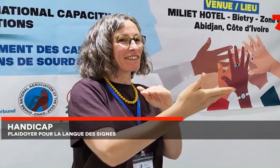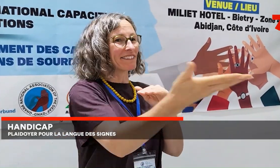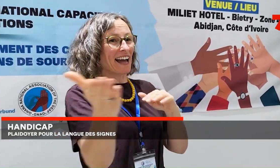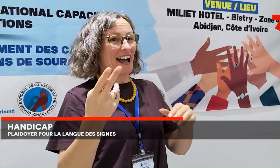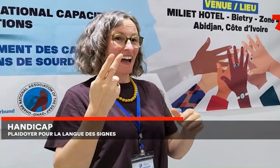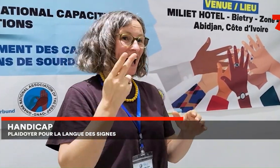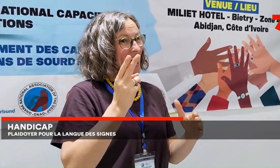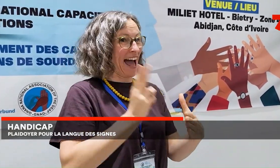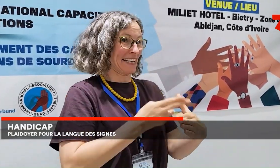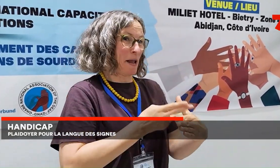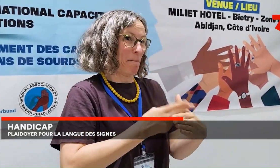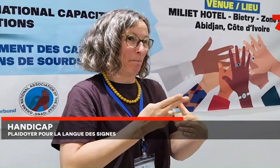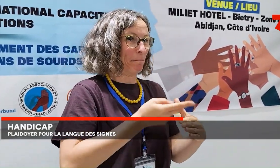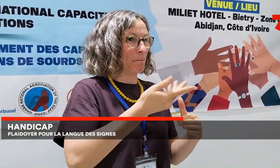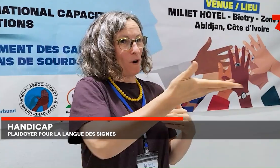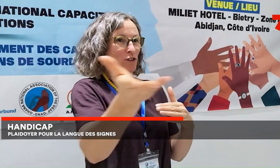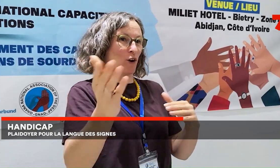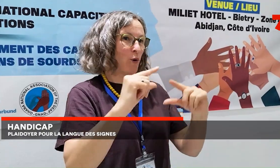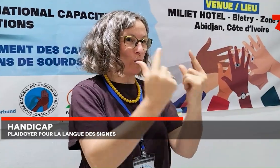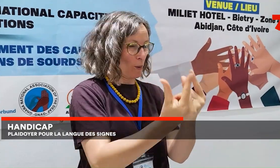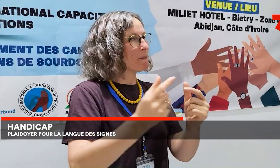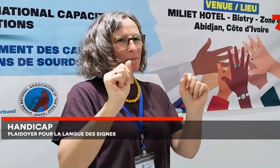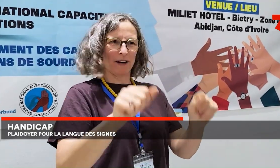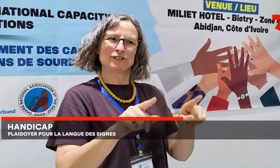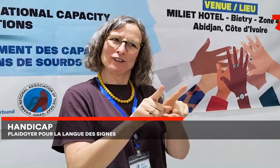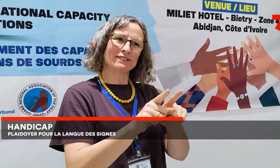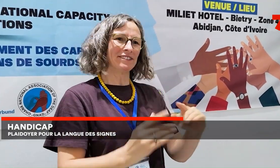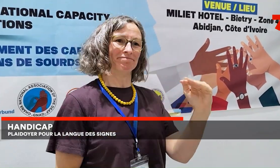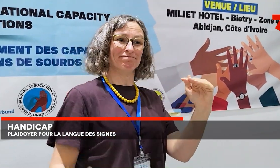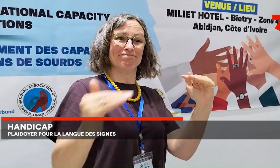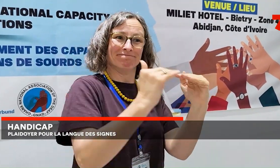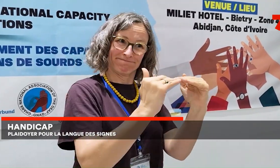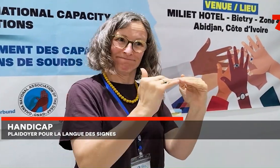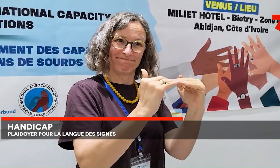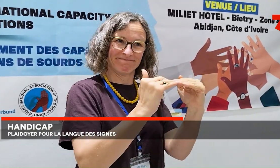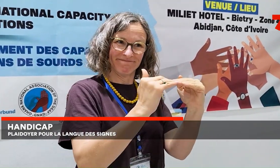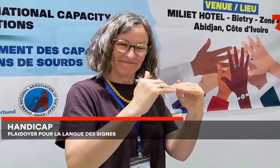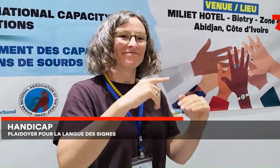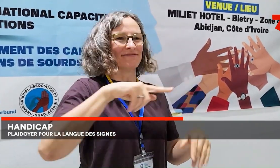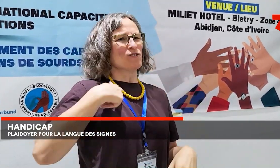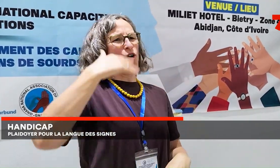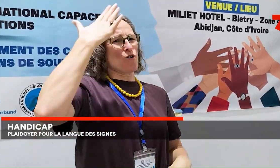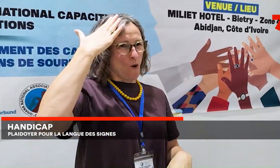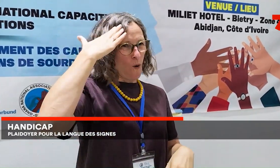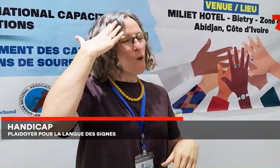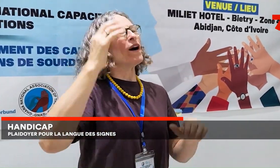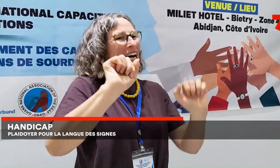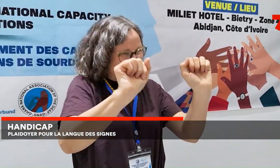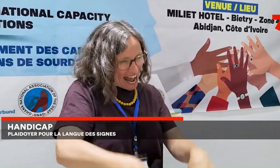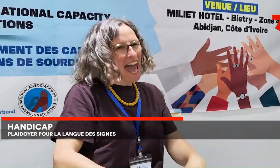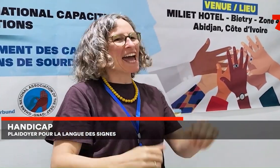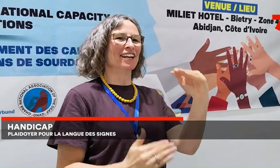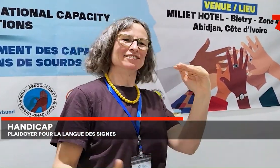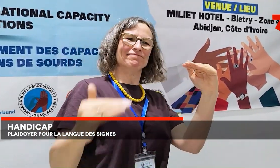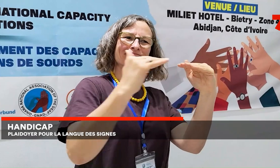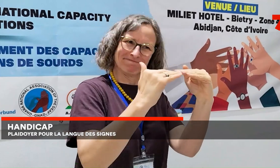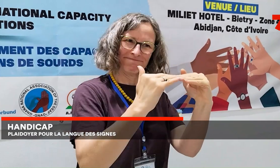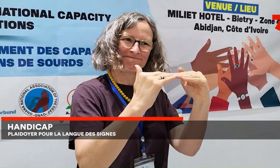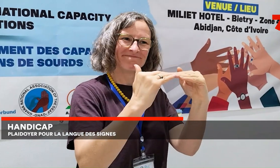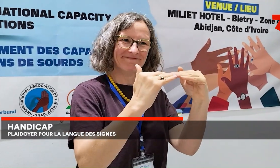nous, au niveau de Danemark, nous voulons égaliser les chances dans tous les pays où il y a